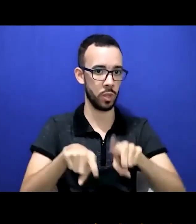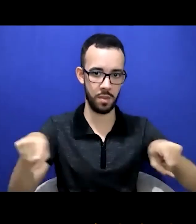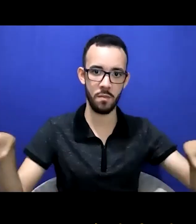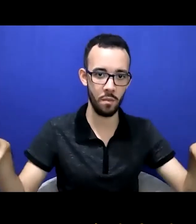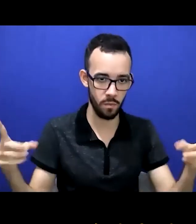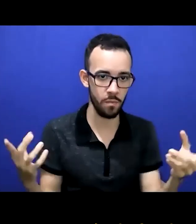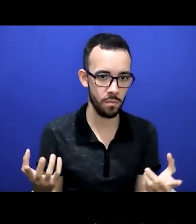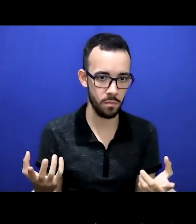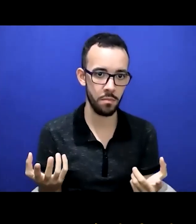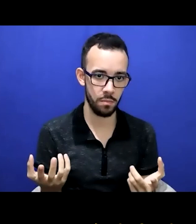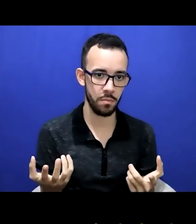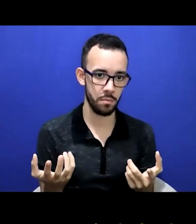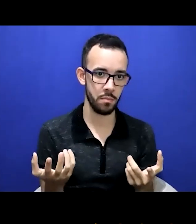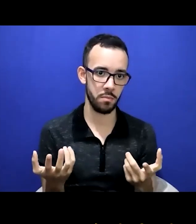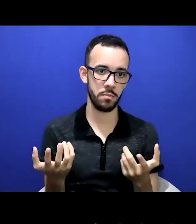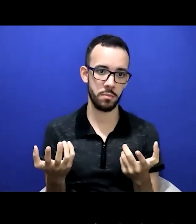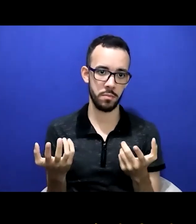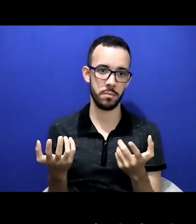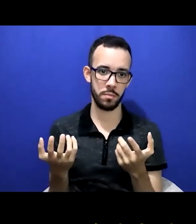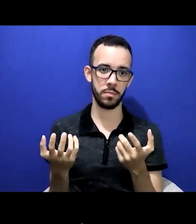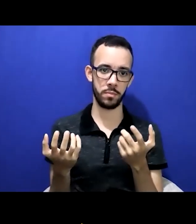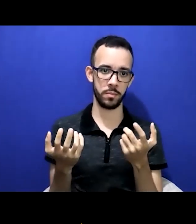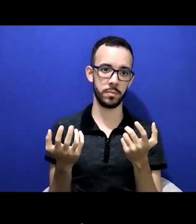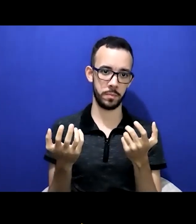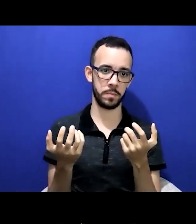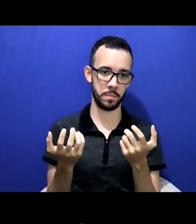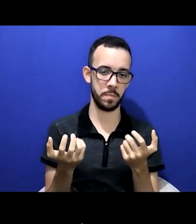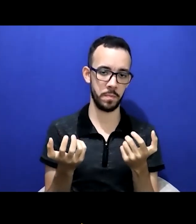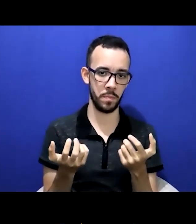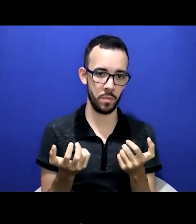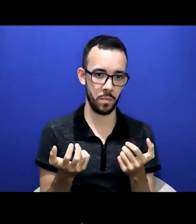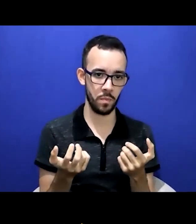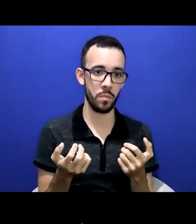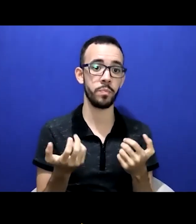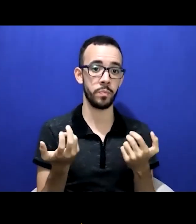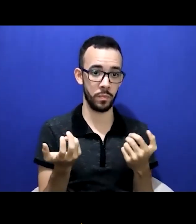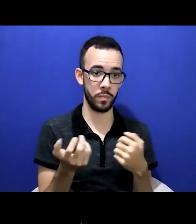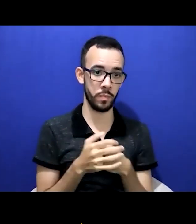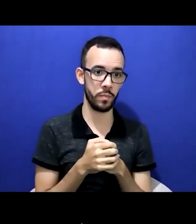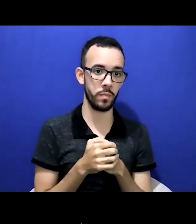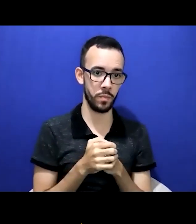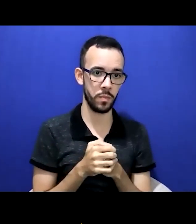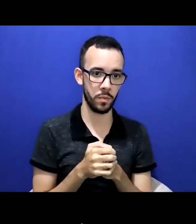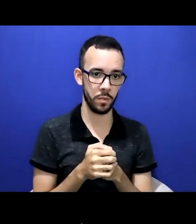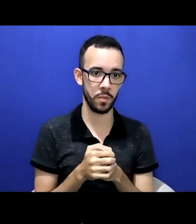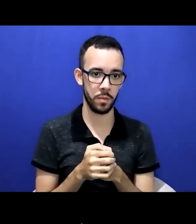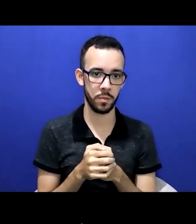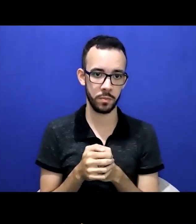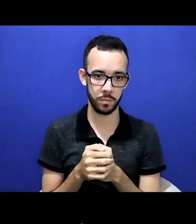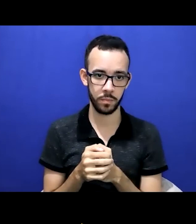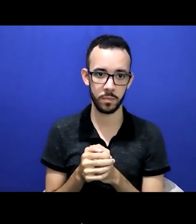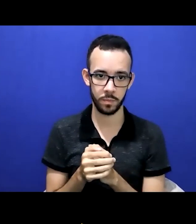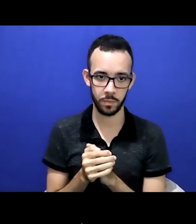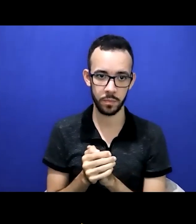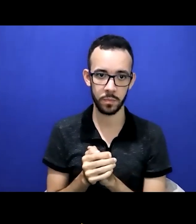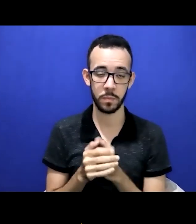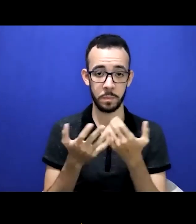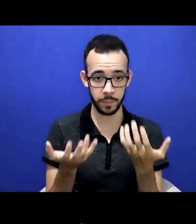legenda ali ao vivo uma legenda eletrônica e aí a a gente resume a comunicação para